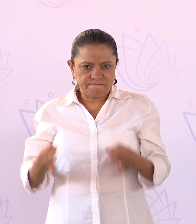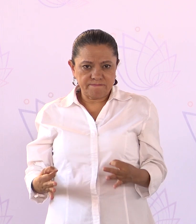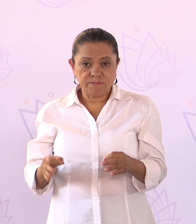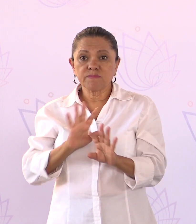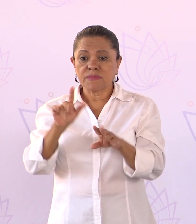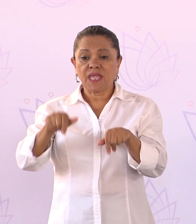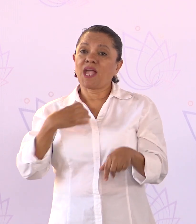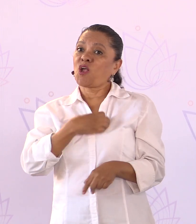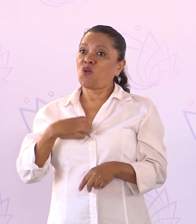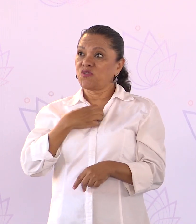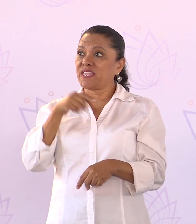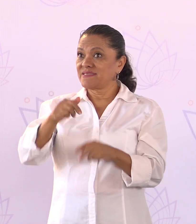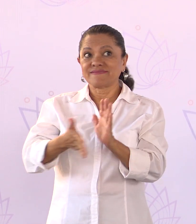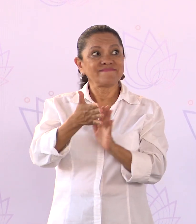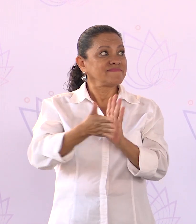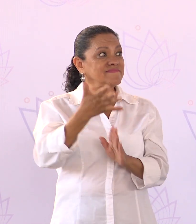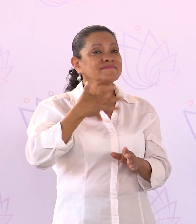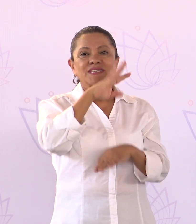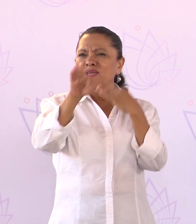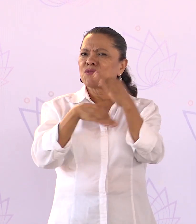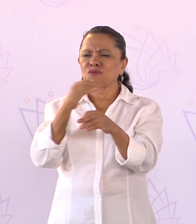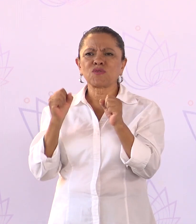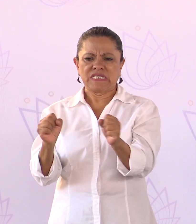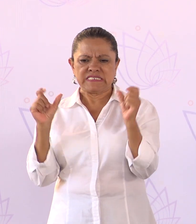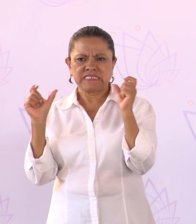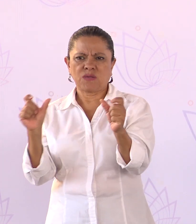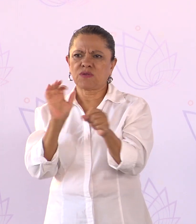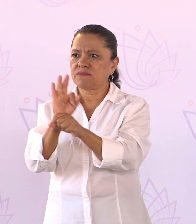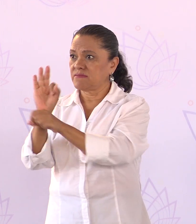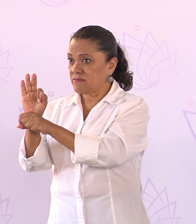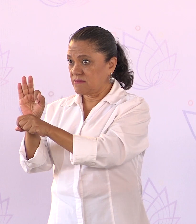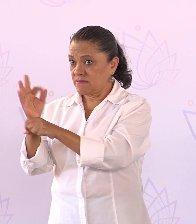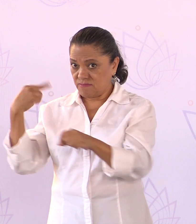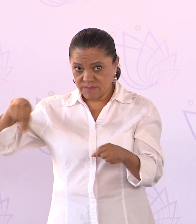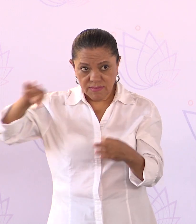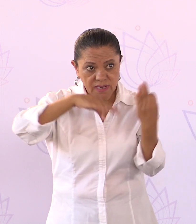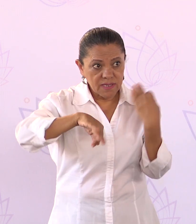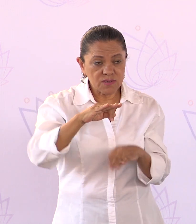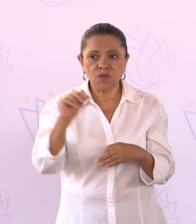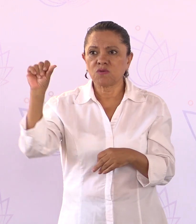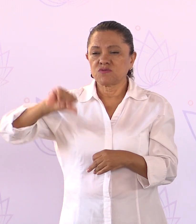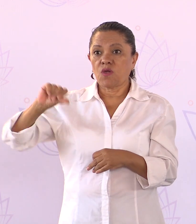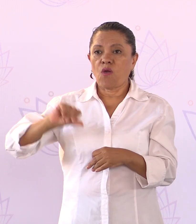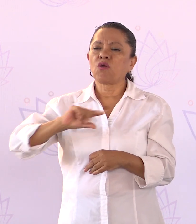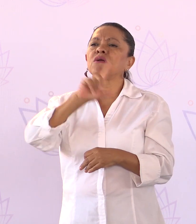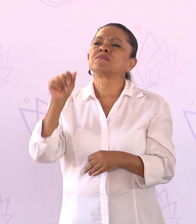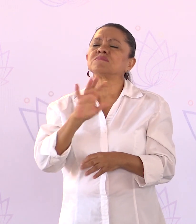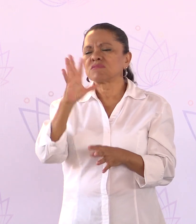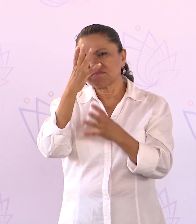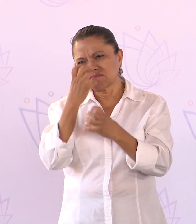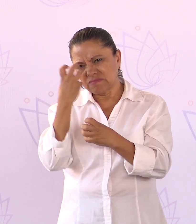Estamos muy contentos que esta edificación cuente con todas las medidas de seguridad y protección para nosotros. Hoy, después del triste